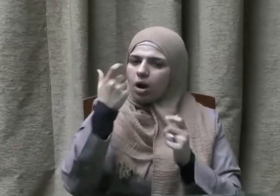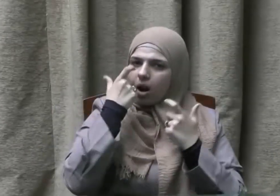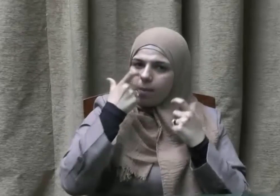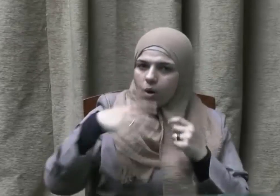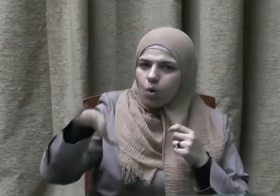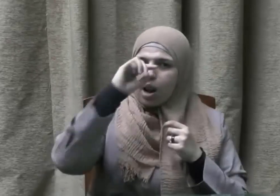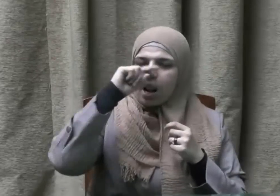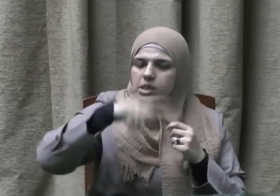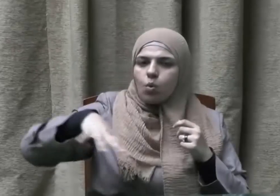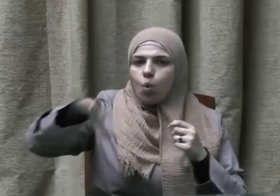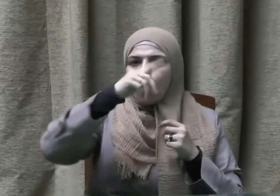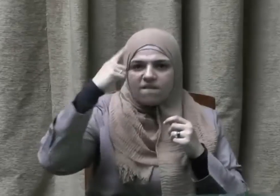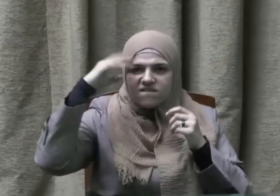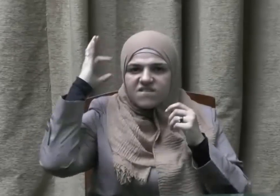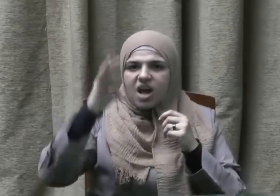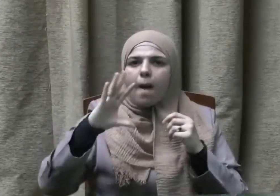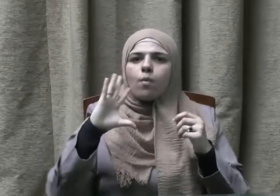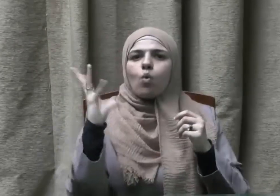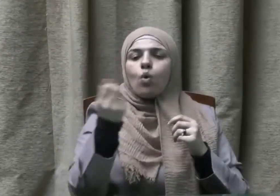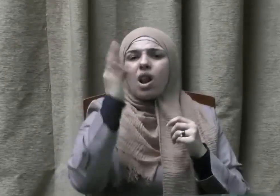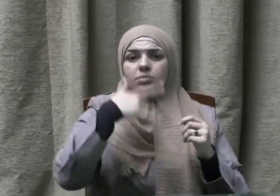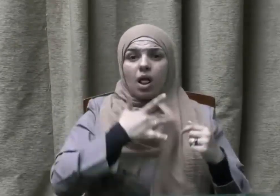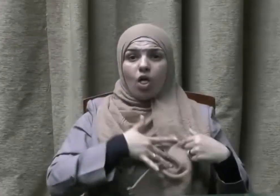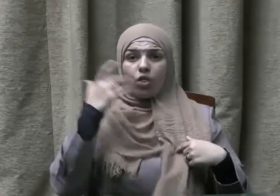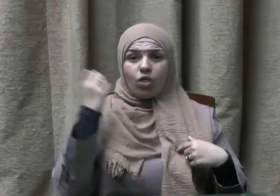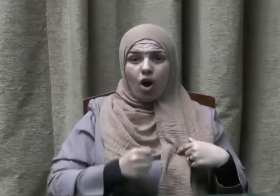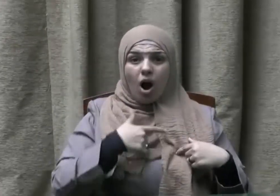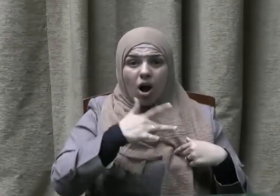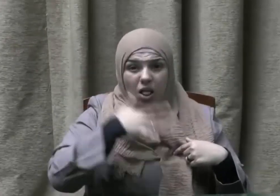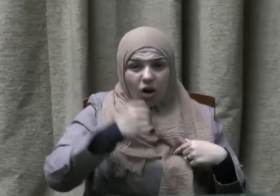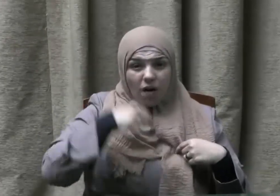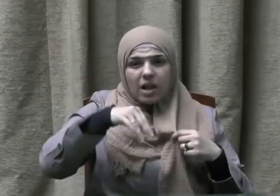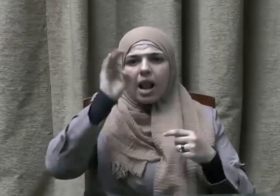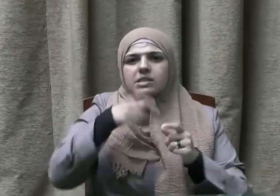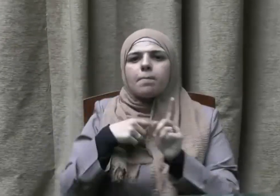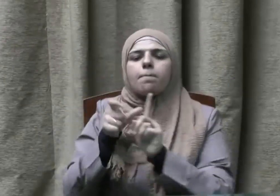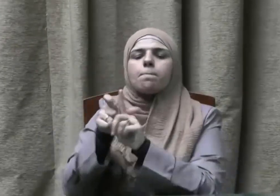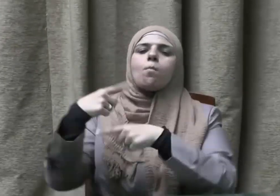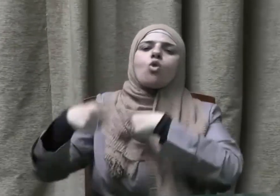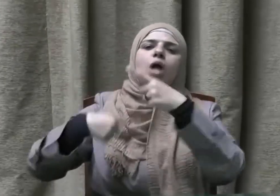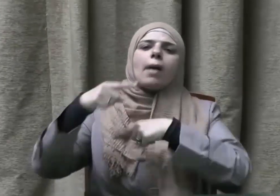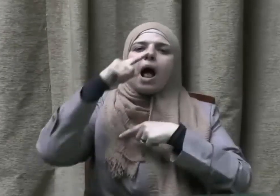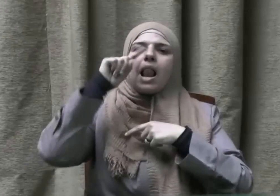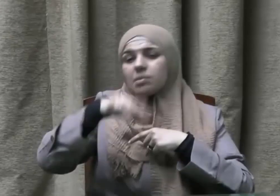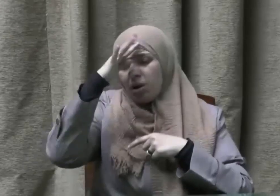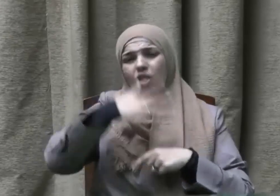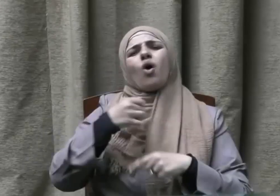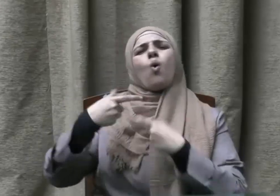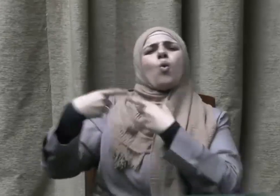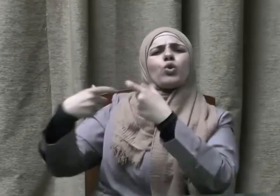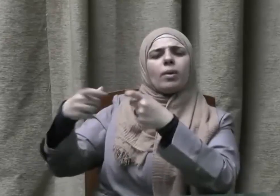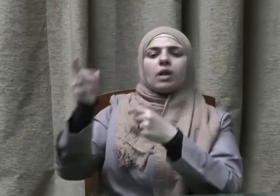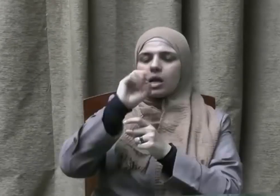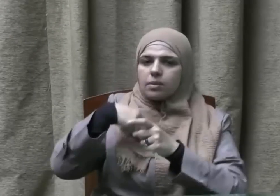وأن المتابعة لا تعني عدم الثقة كما أن كل مسؤول في نطاق